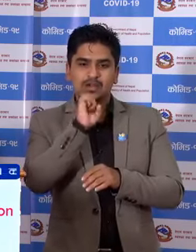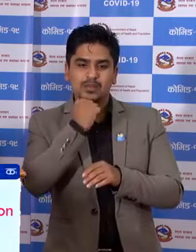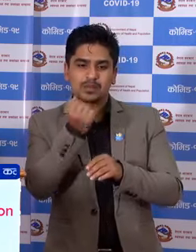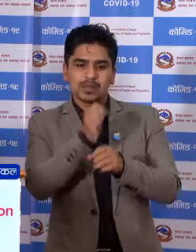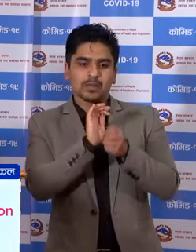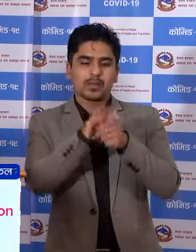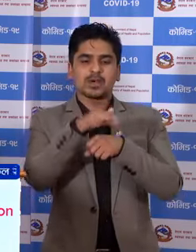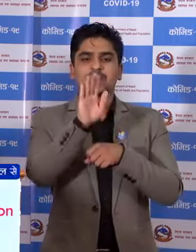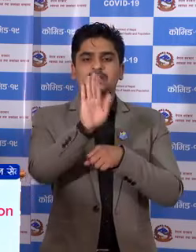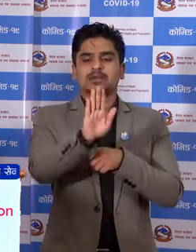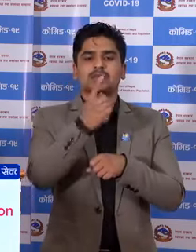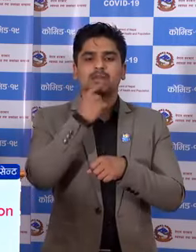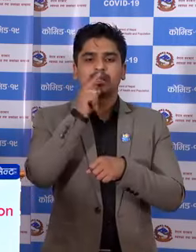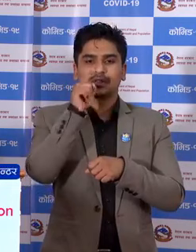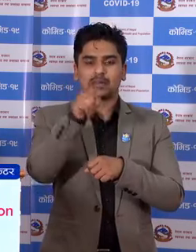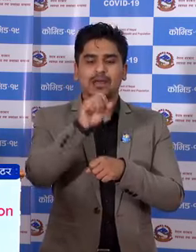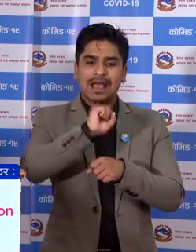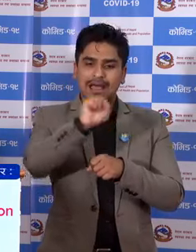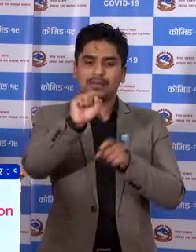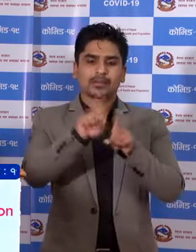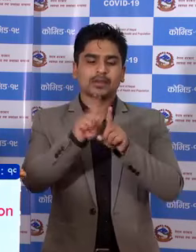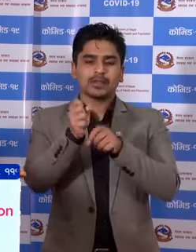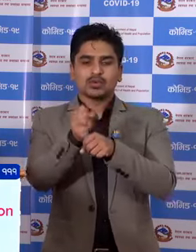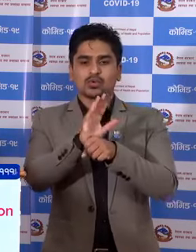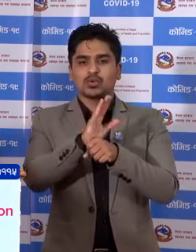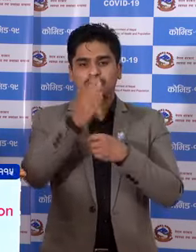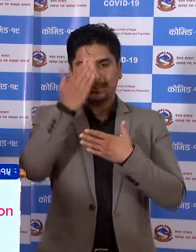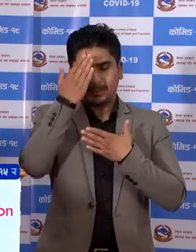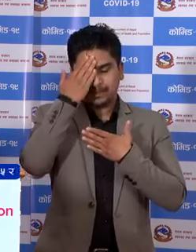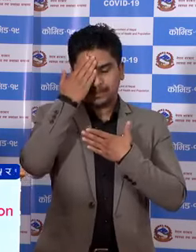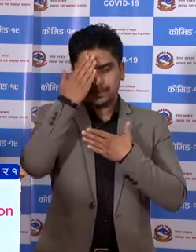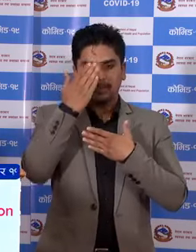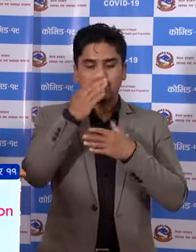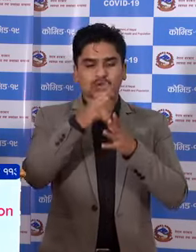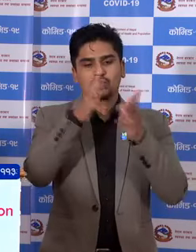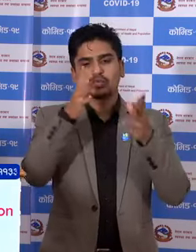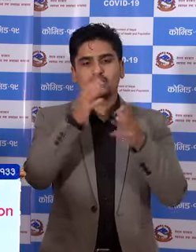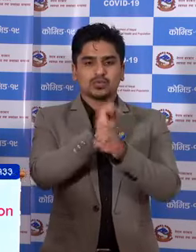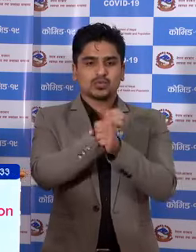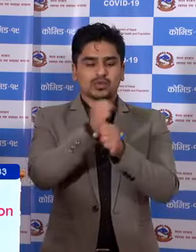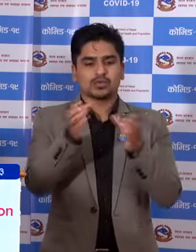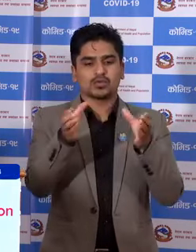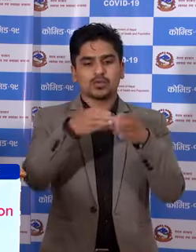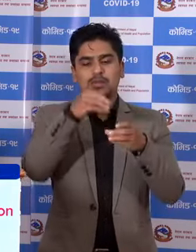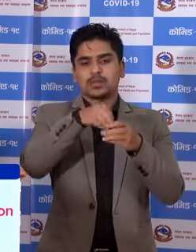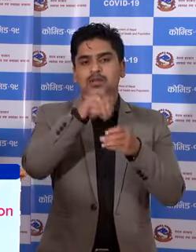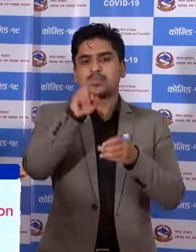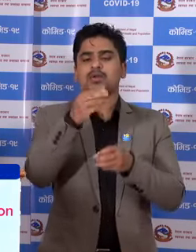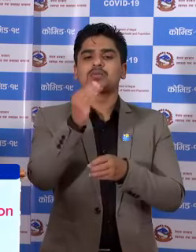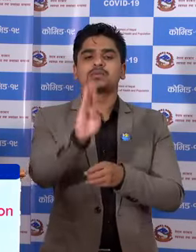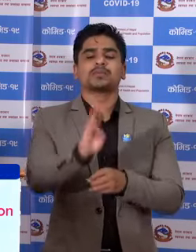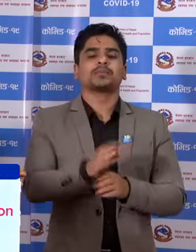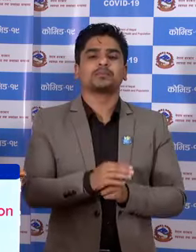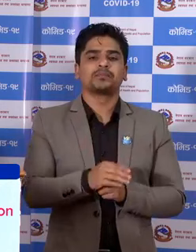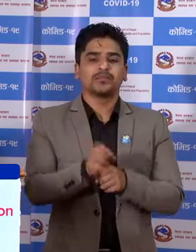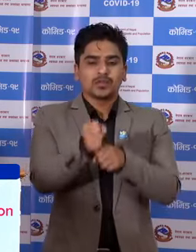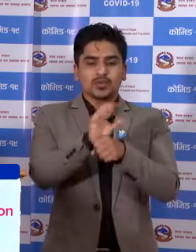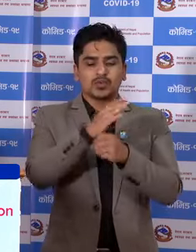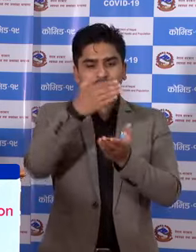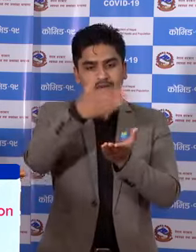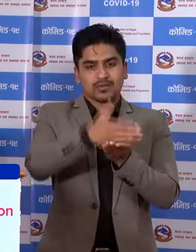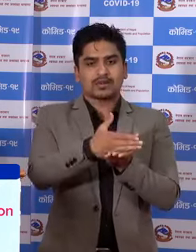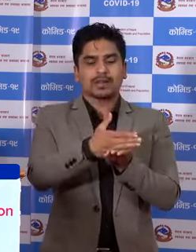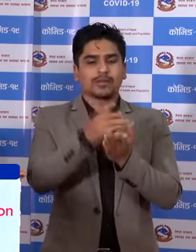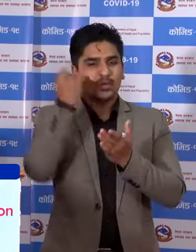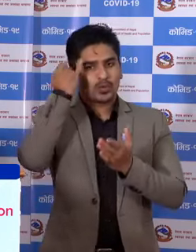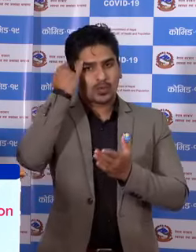बंदा माथी छा बने तपाई आफई पने कोरोना संक्रमड को उच्च जोखिम सम्वा मां पर्णू उन्छा कोरोना रोक्ताम